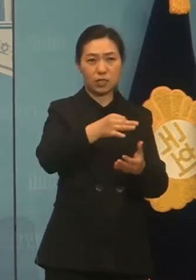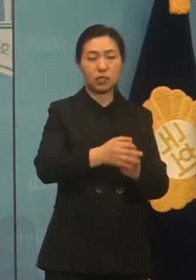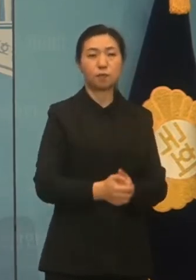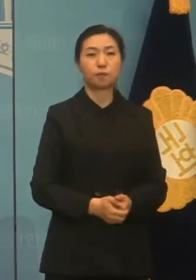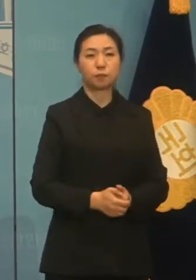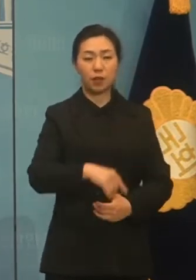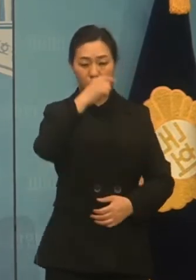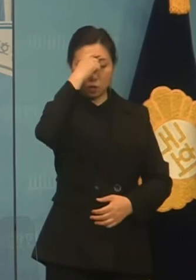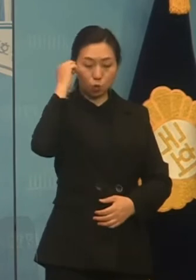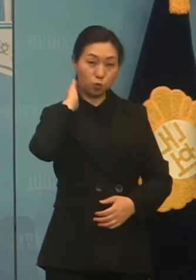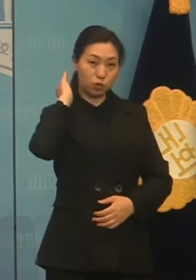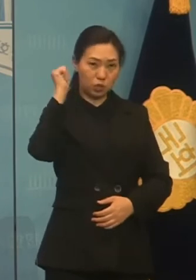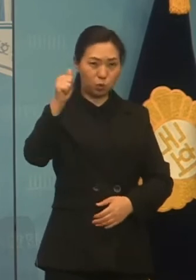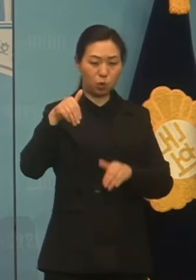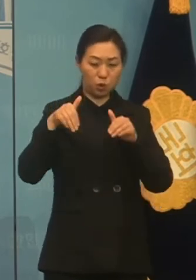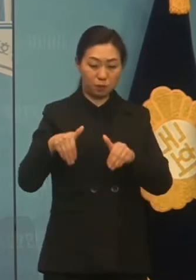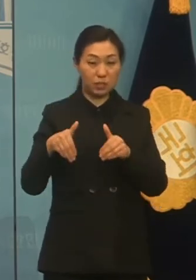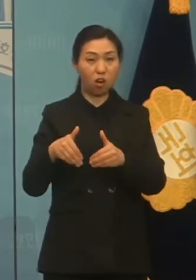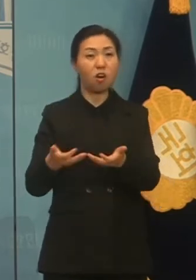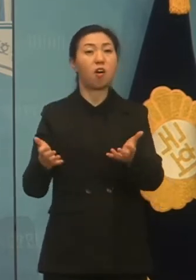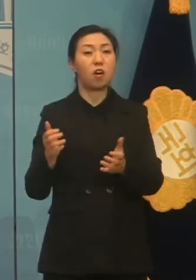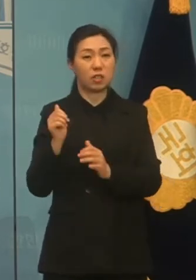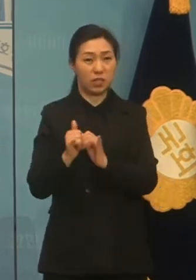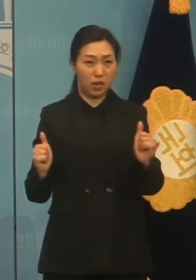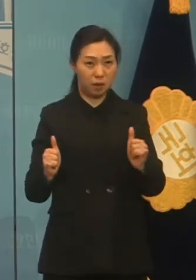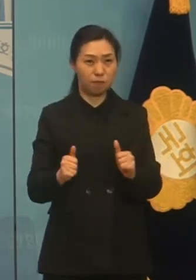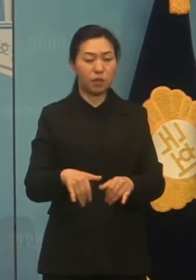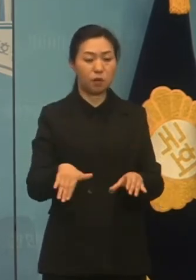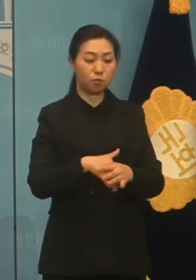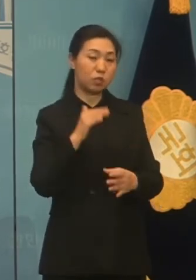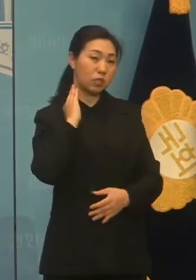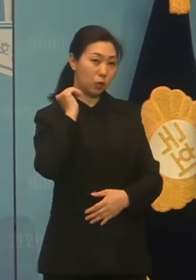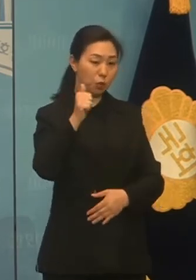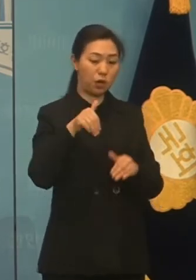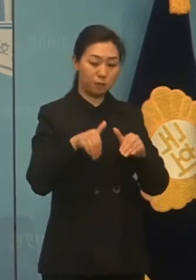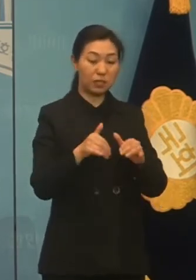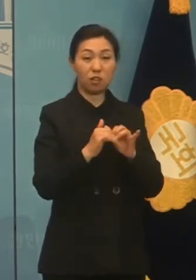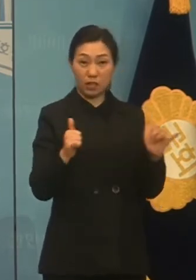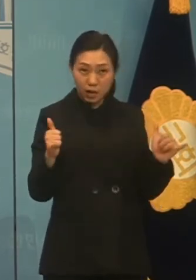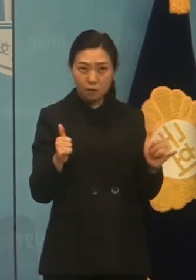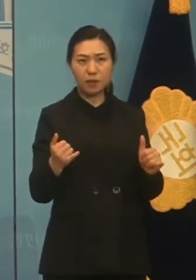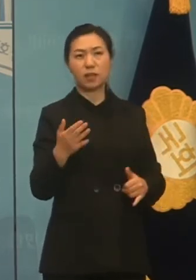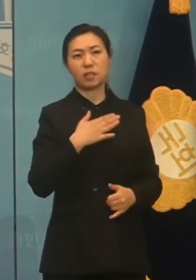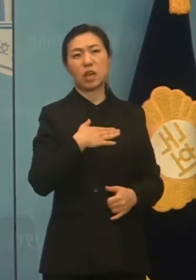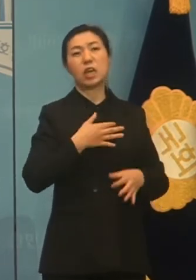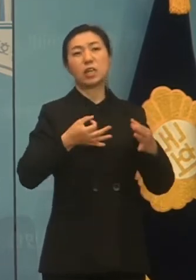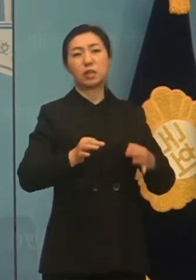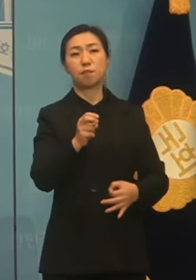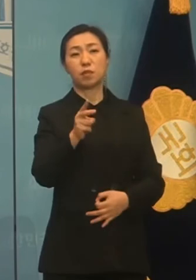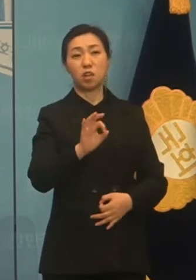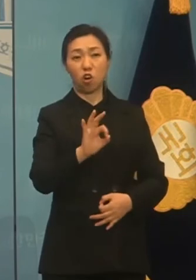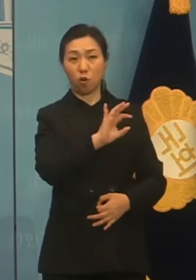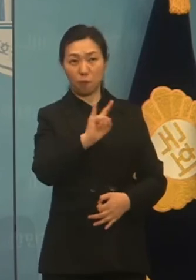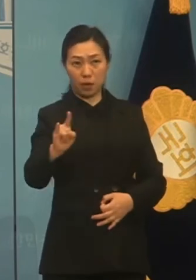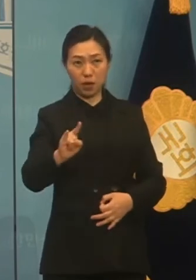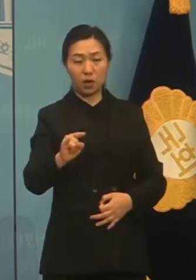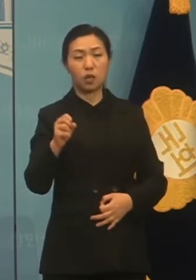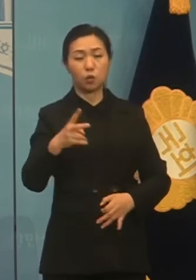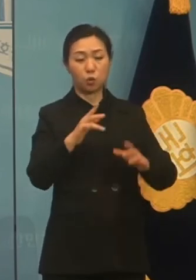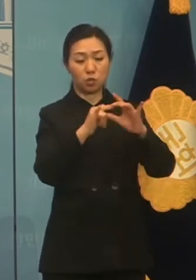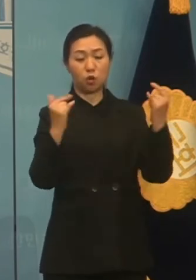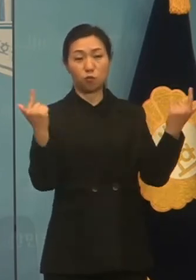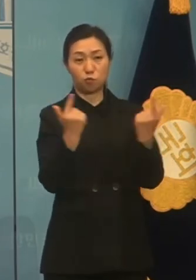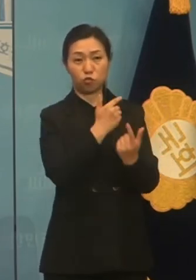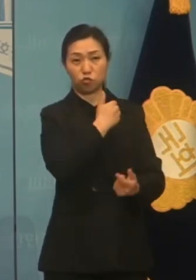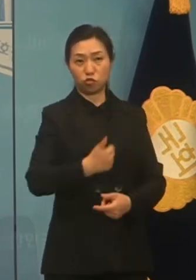농의원의 비서관 김영래, 문재인 비서관 저 김영래가 그리고 송목구청장이었던 저 김영래가